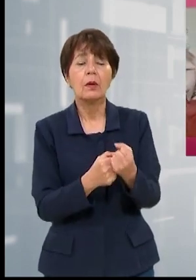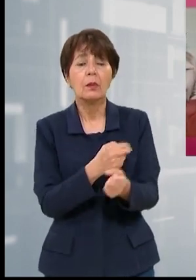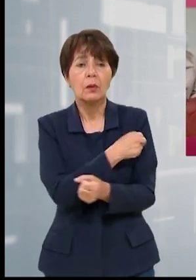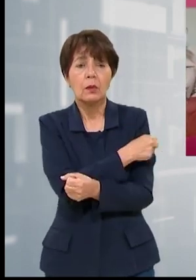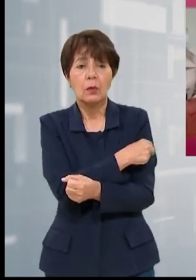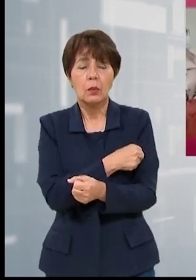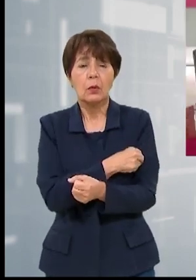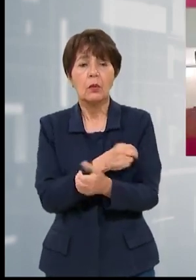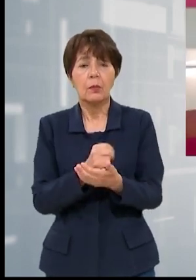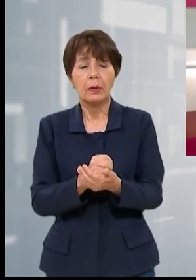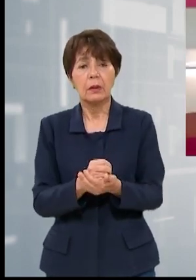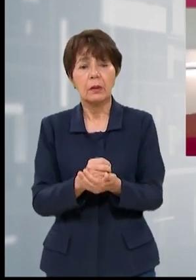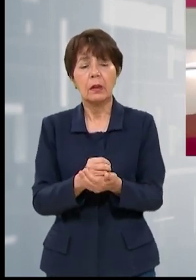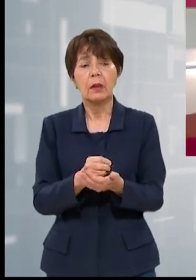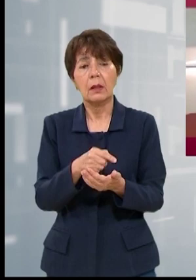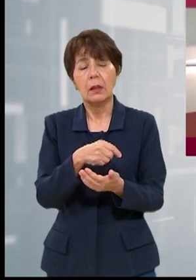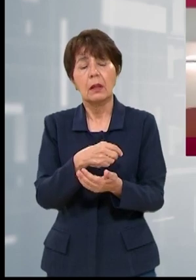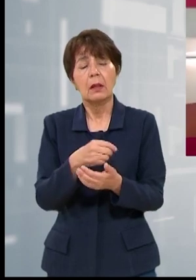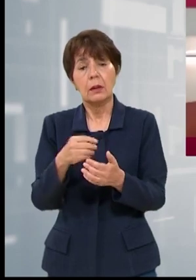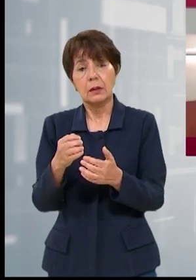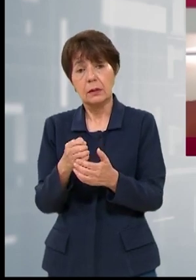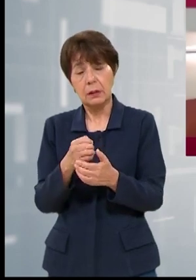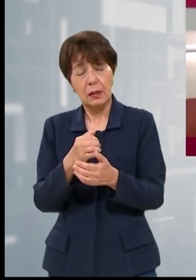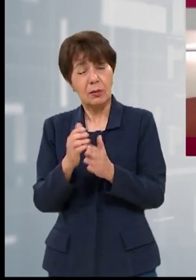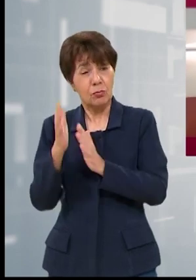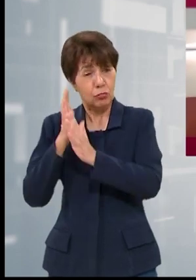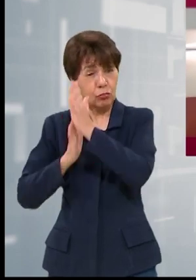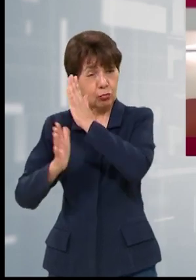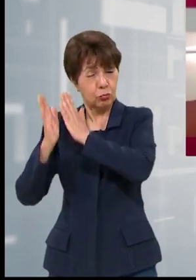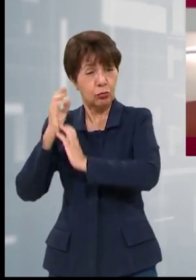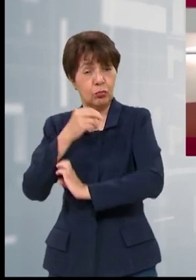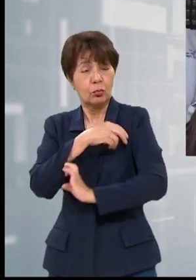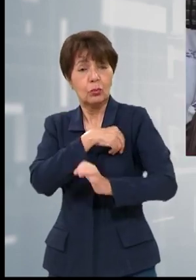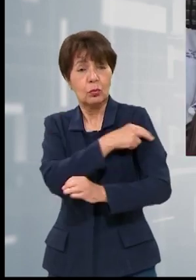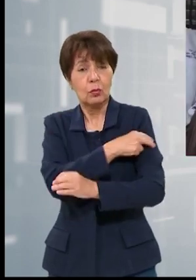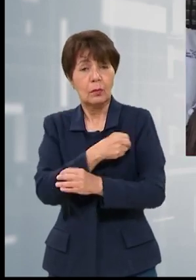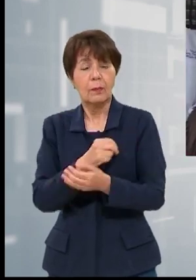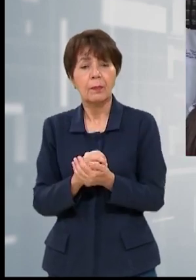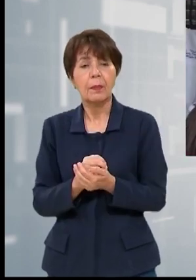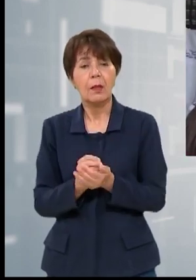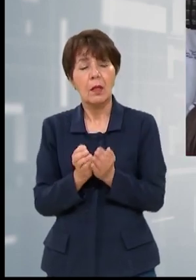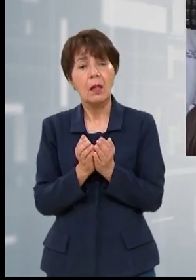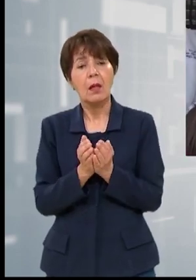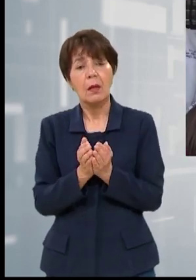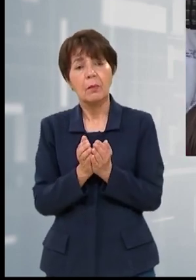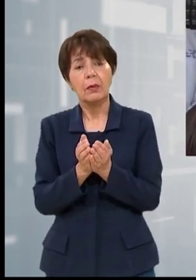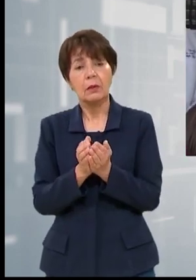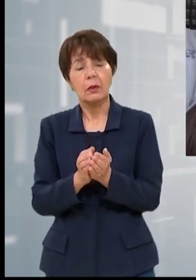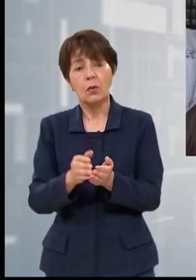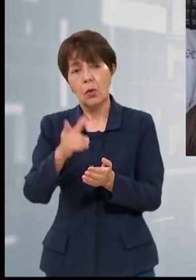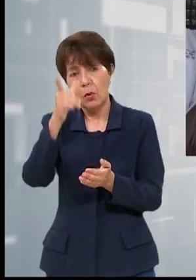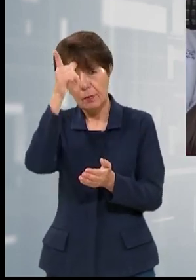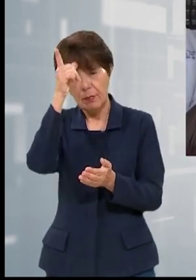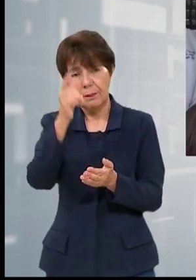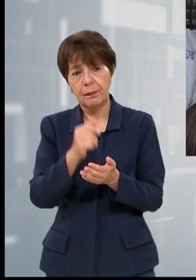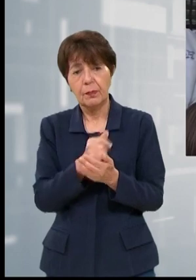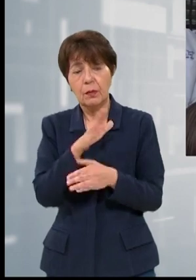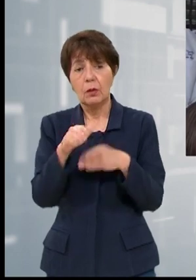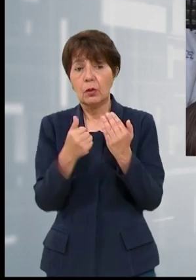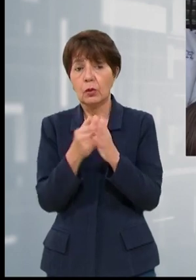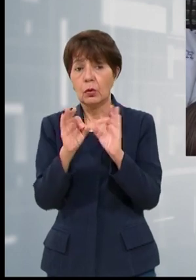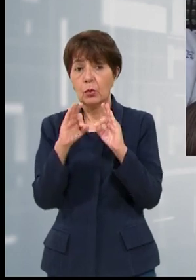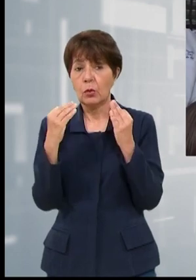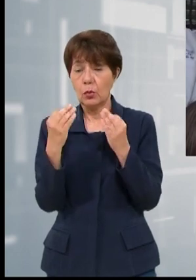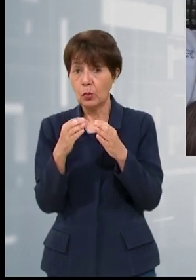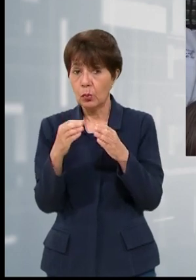Puerto Lempira y el Hospital San Felipe. Así lo detalla la congresista. Muy contenta porque los familiares de los